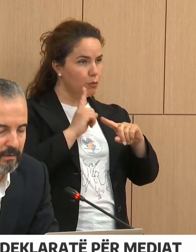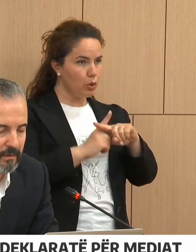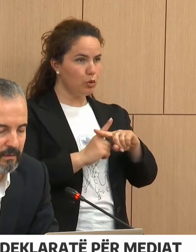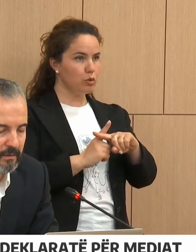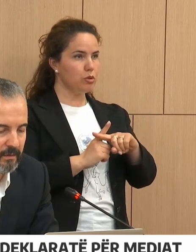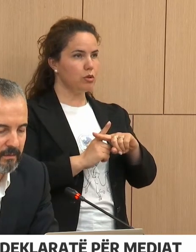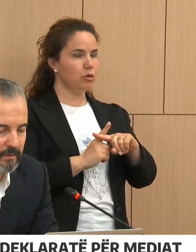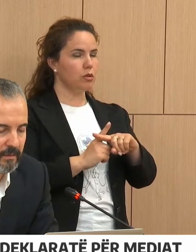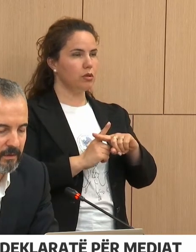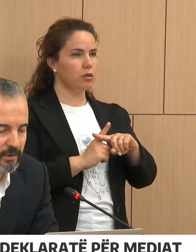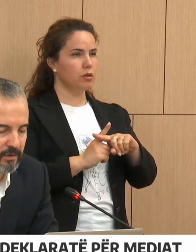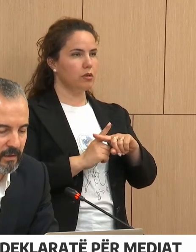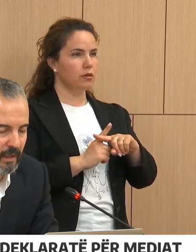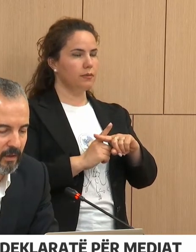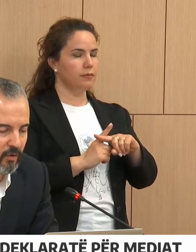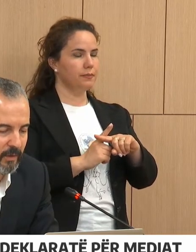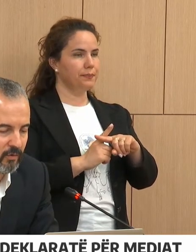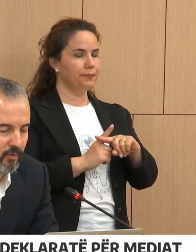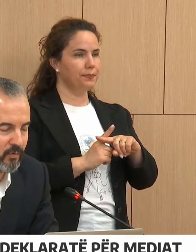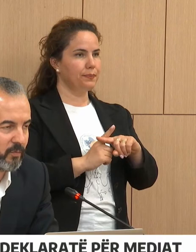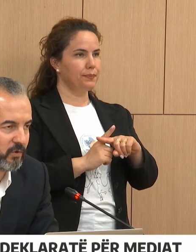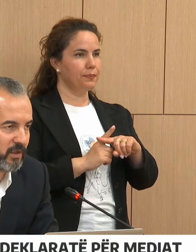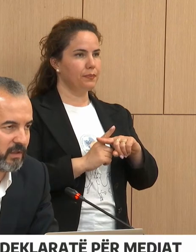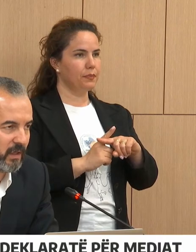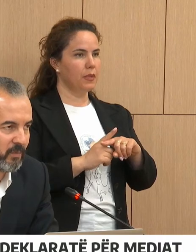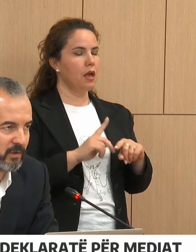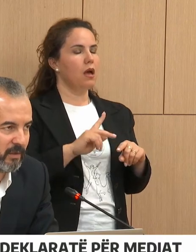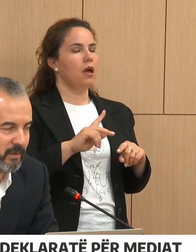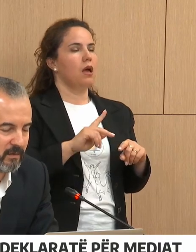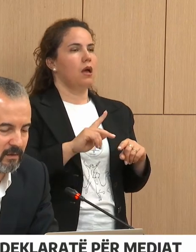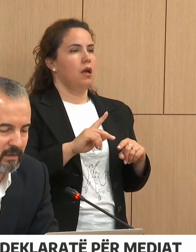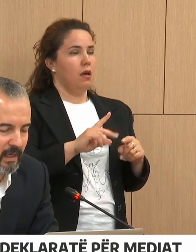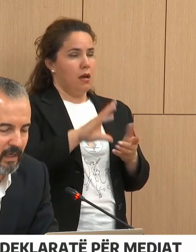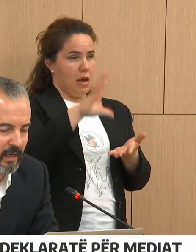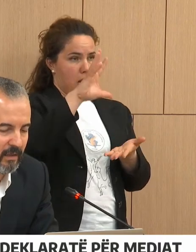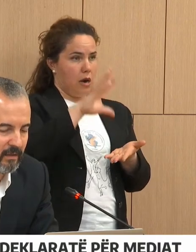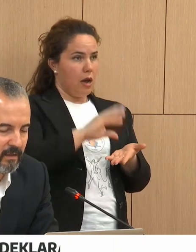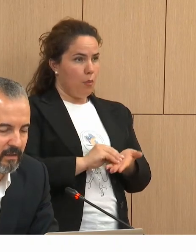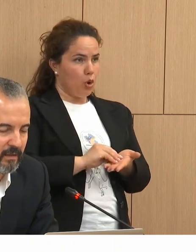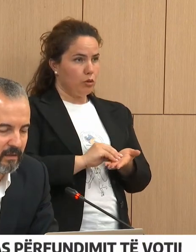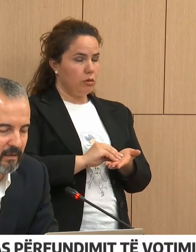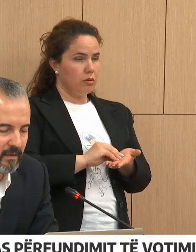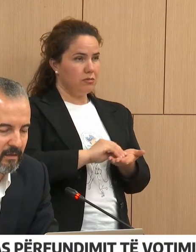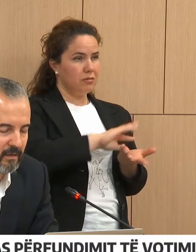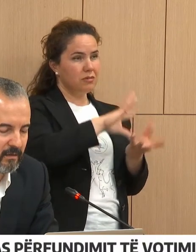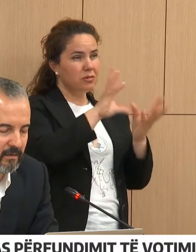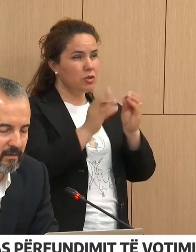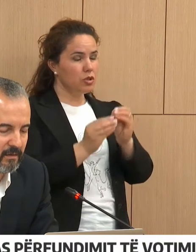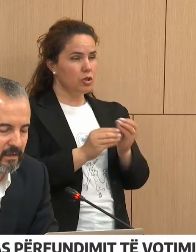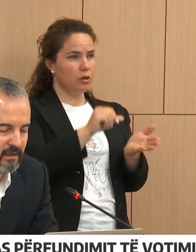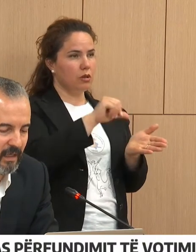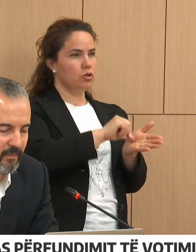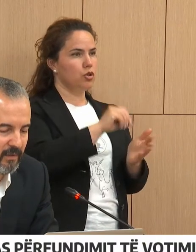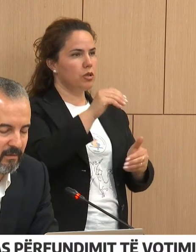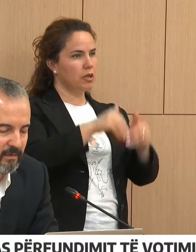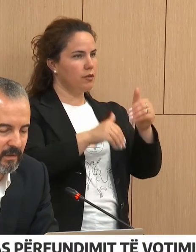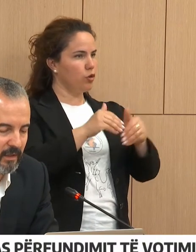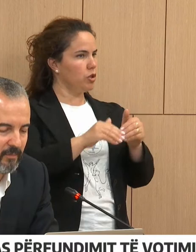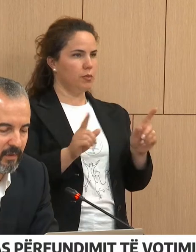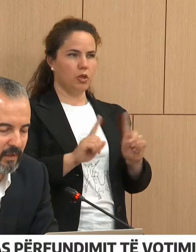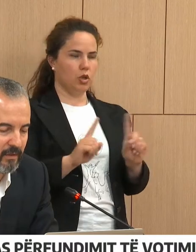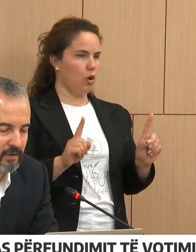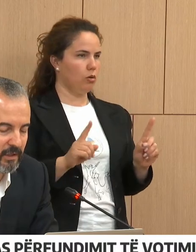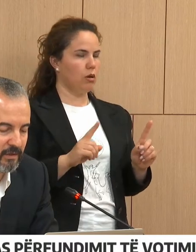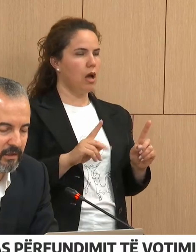është akoma duke në dhudë procesi raportimit nga sistemi,